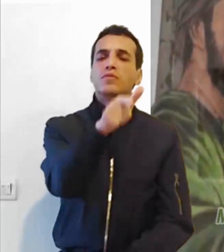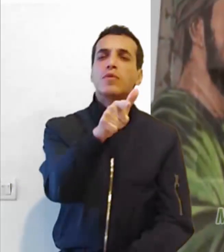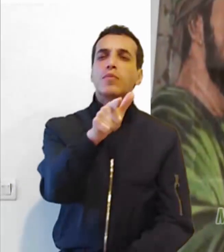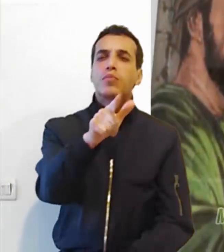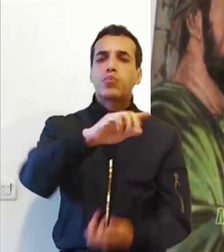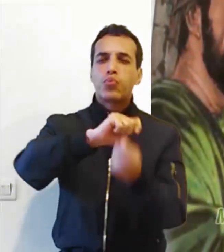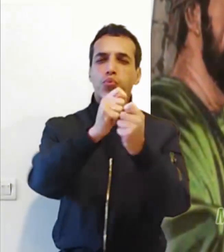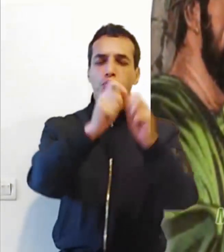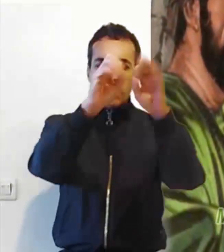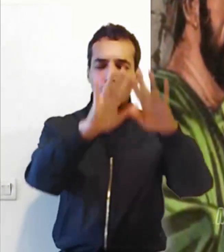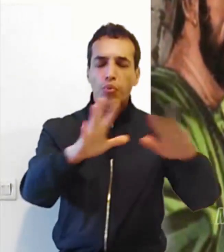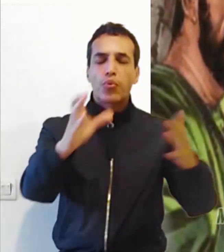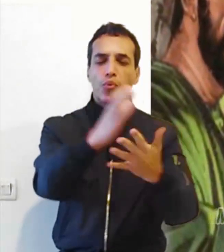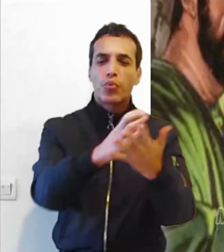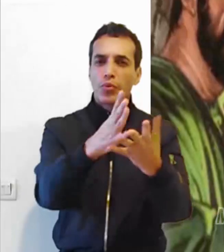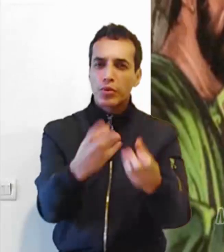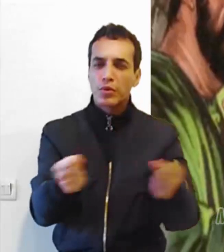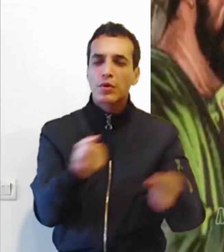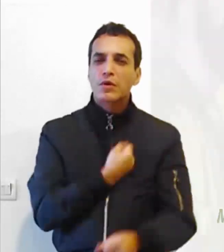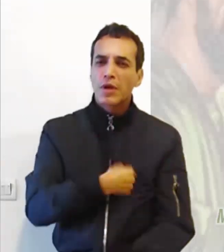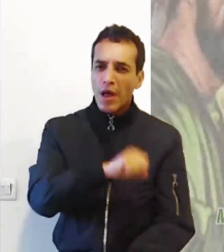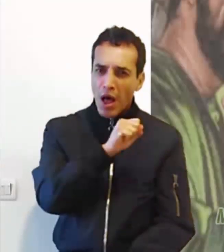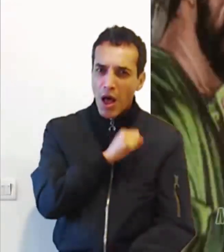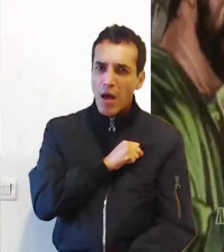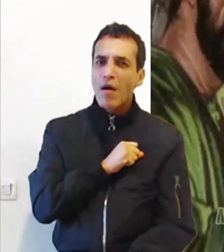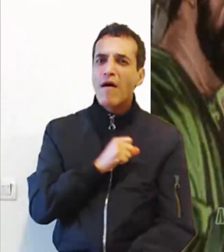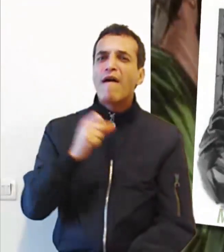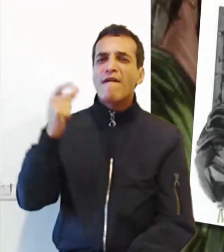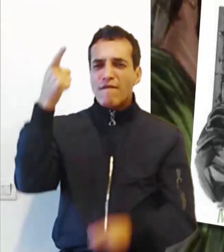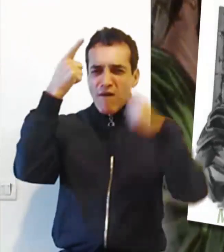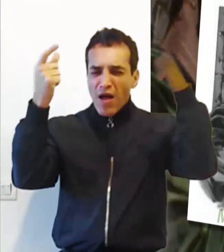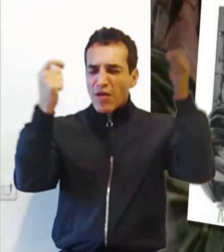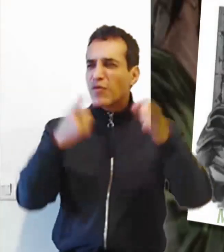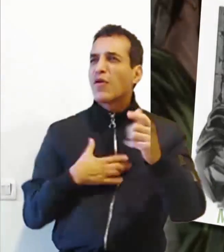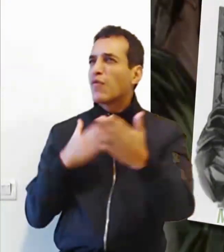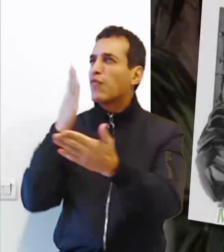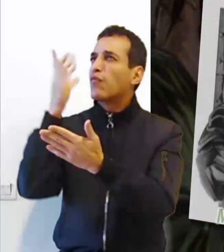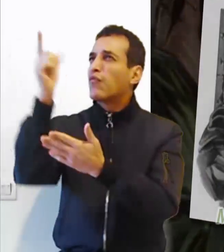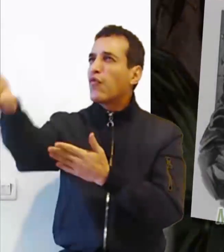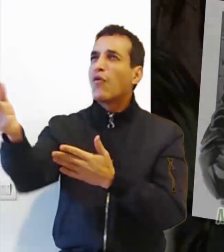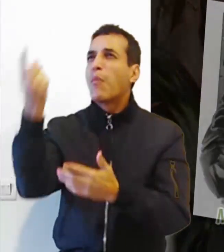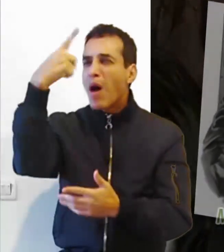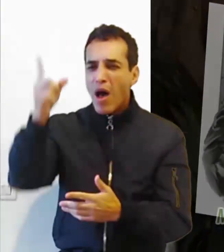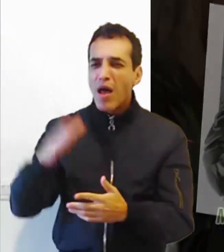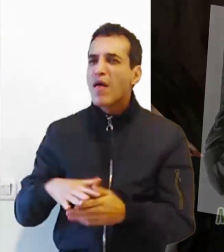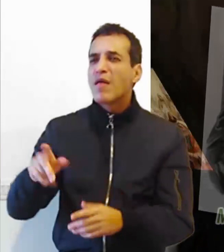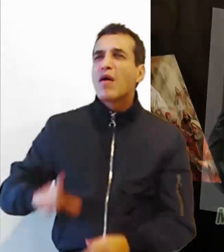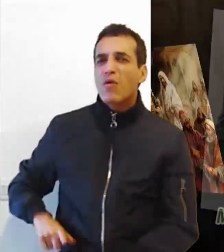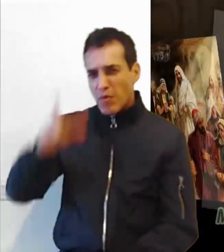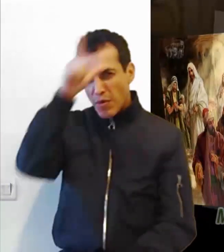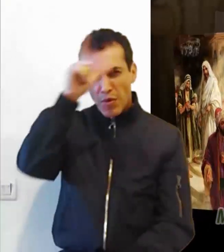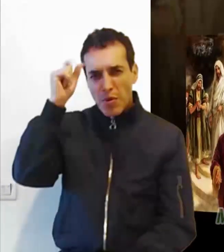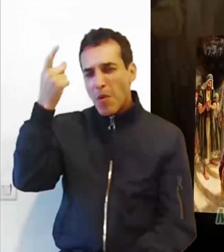Entonces se salieron los fariseos y comenzaron a hacer planes con los del partido de Herodes